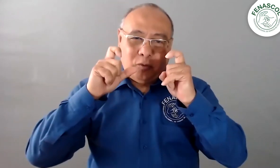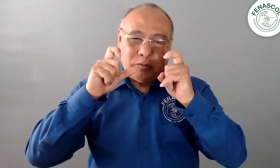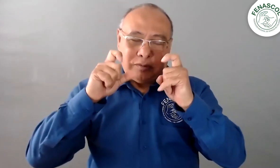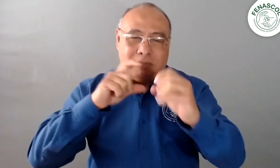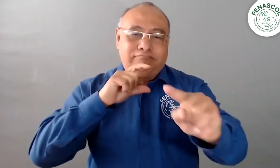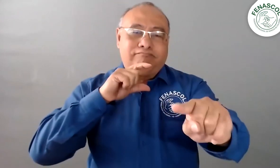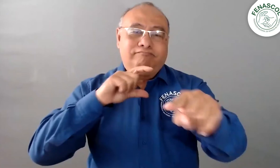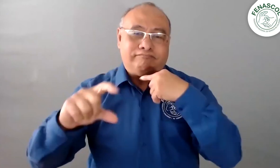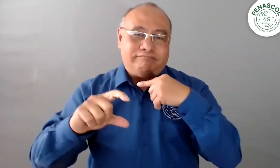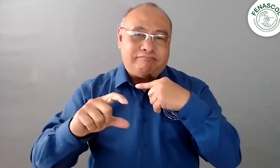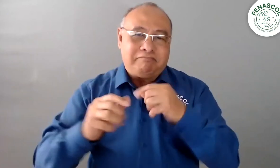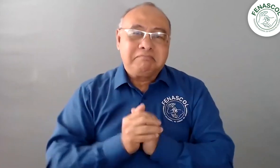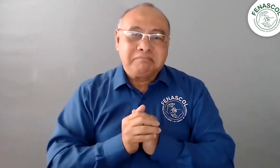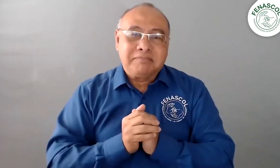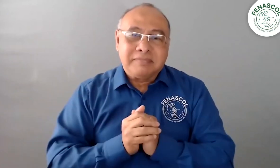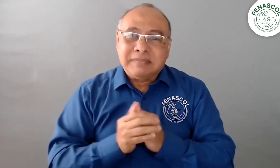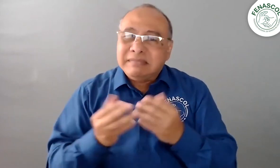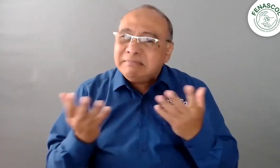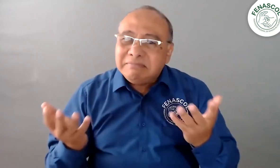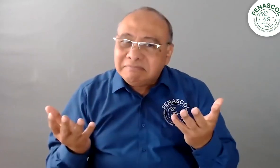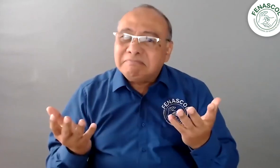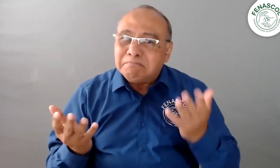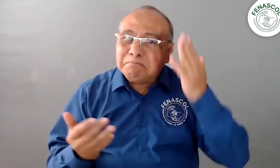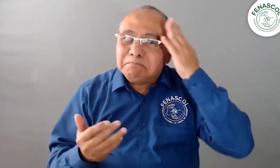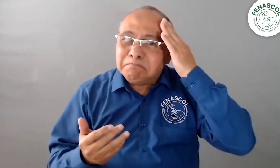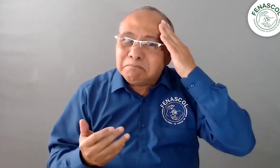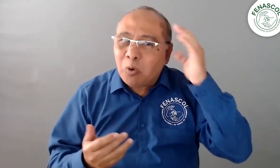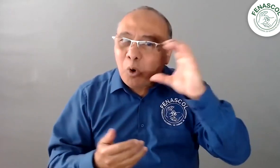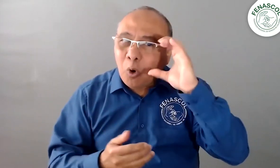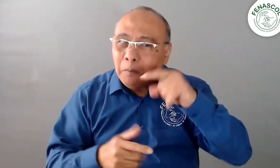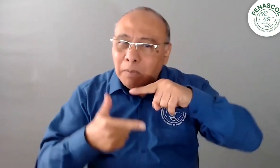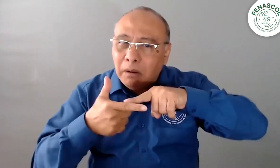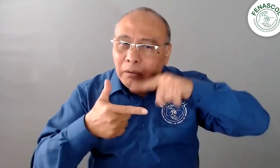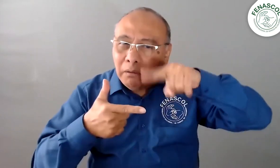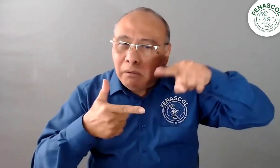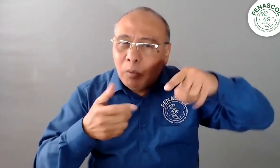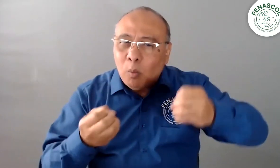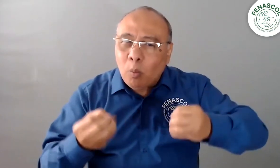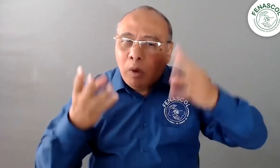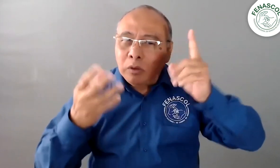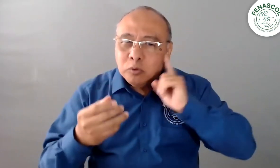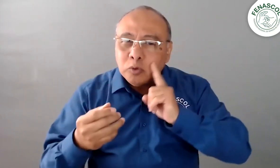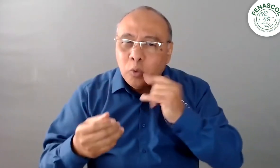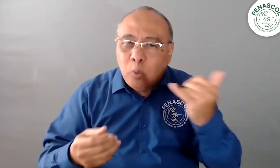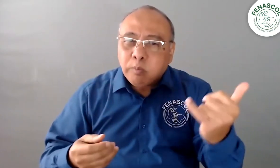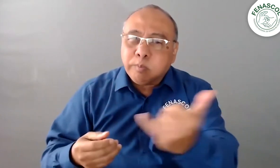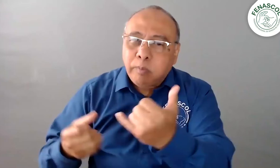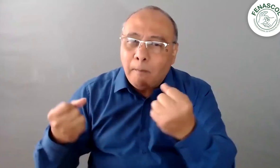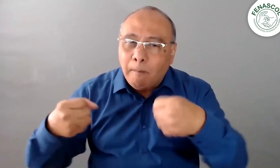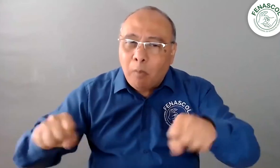apellidos, ciudad, número de celular y al finalizar. Adjuntan